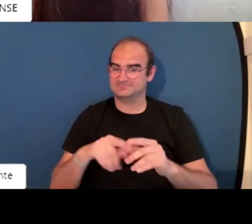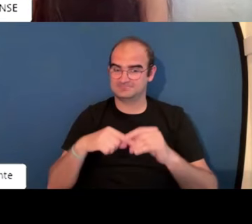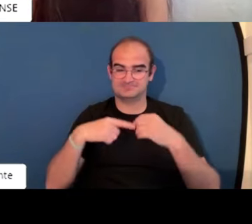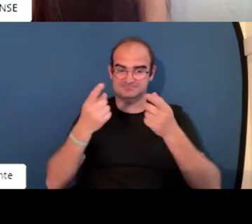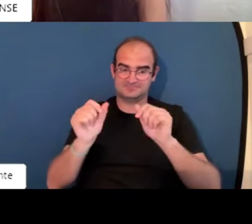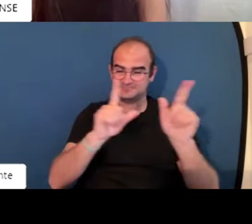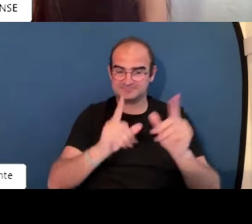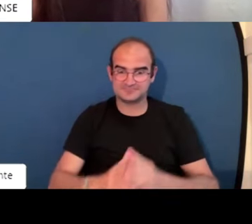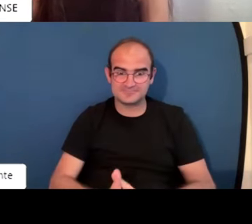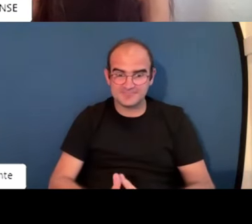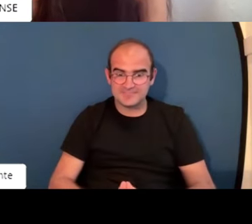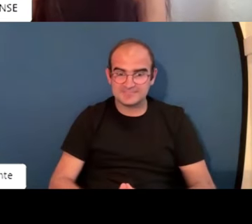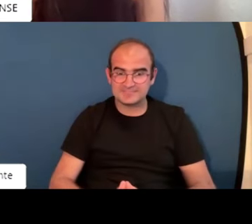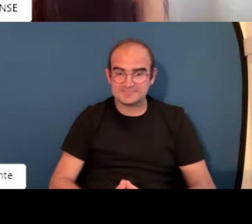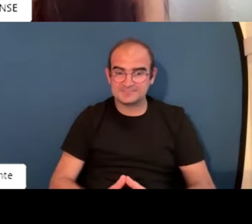batalla